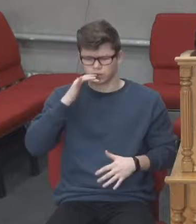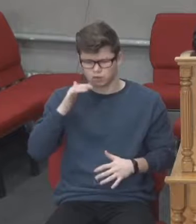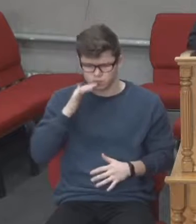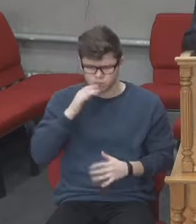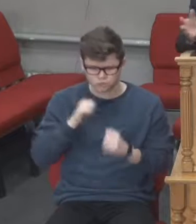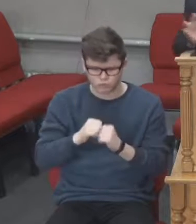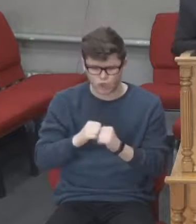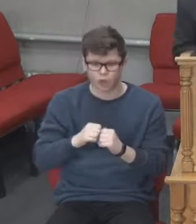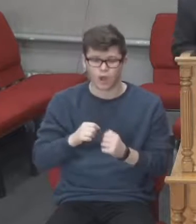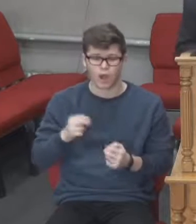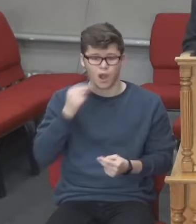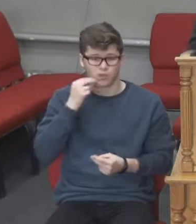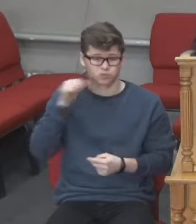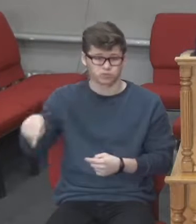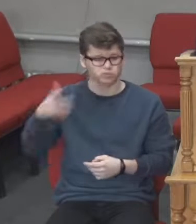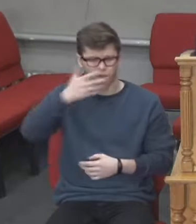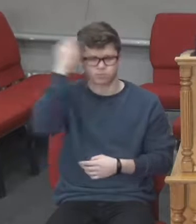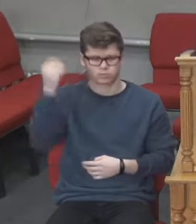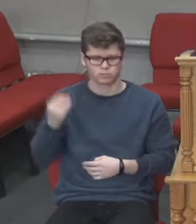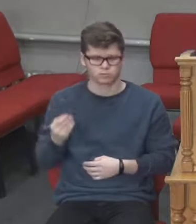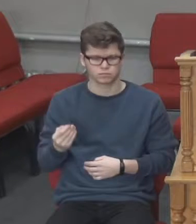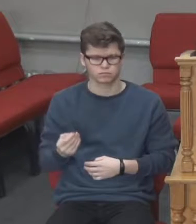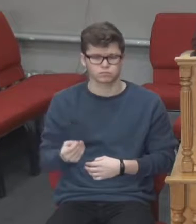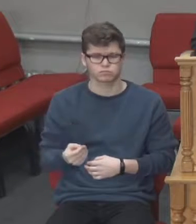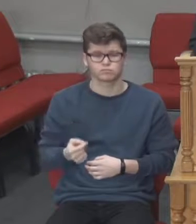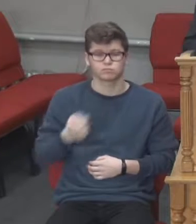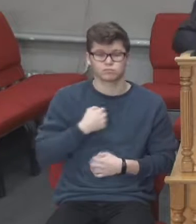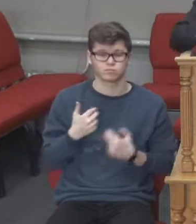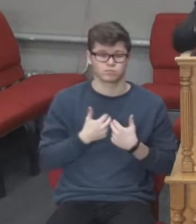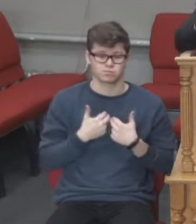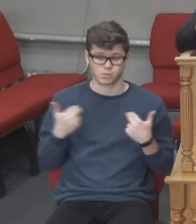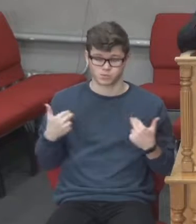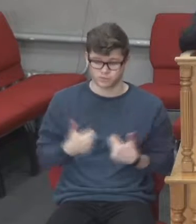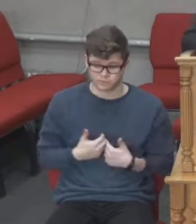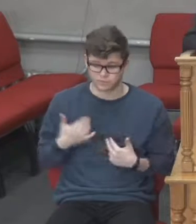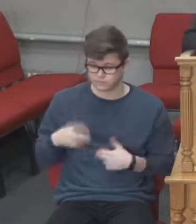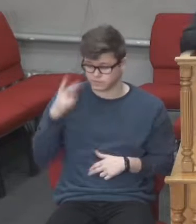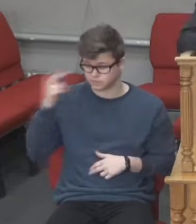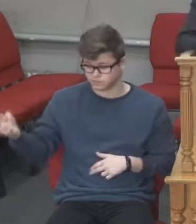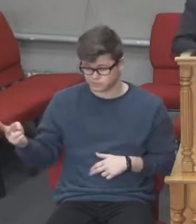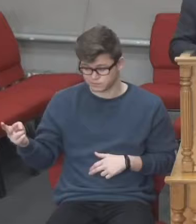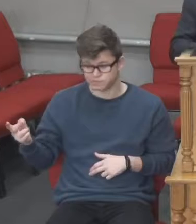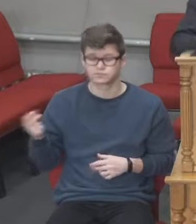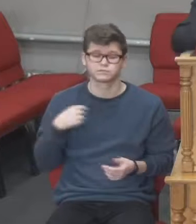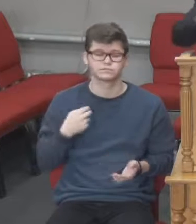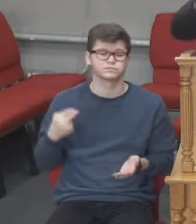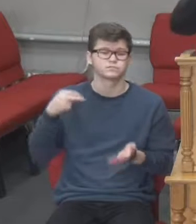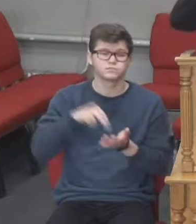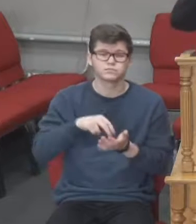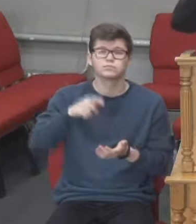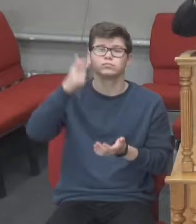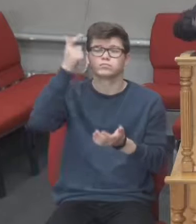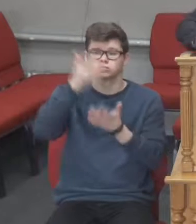мовах звершив молитву, а за їжу не помолився. І старший брат встає, ще потім той сказав амінь, старший брат встає,